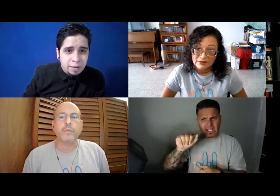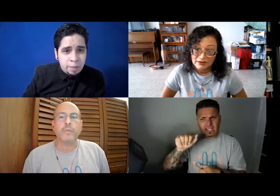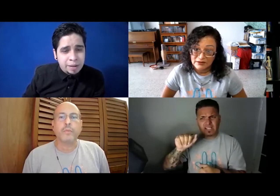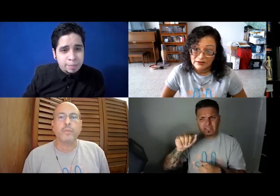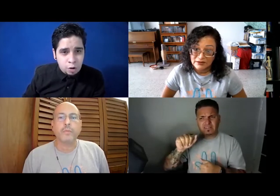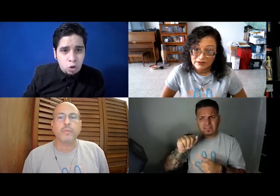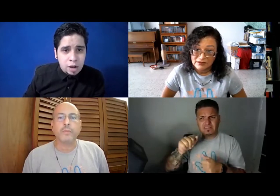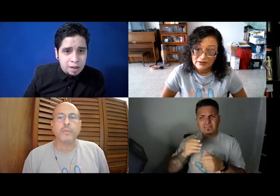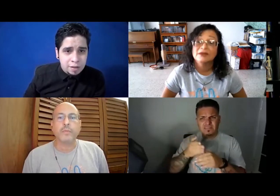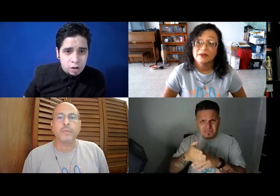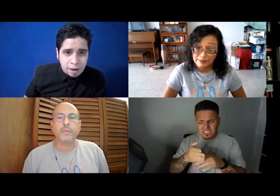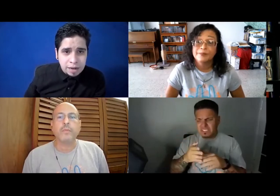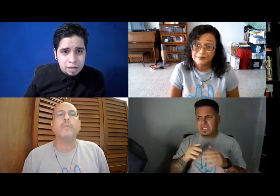cuando perdí para los dos huracanes, lo que es María Irma,